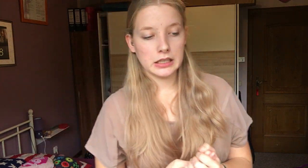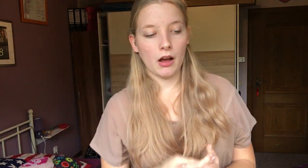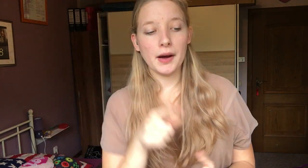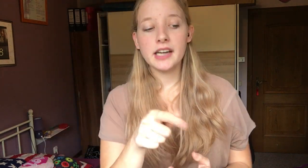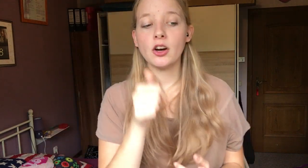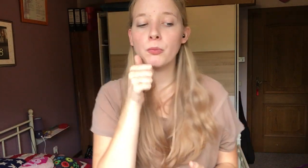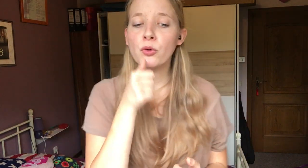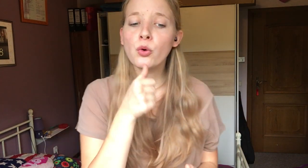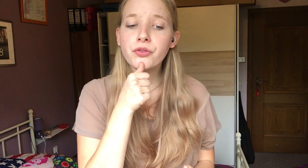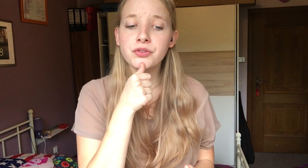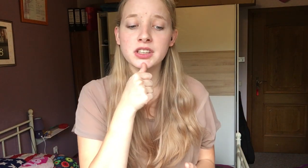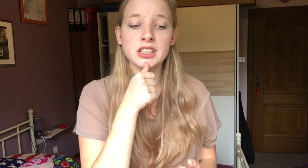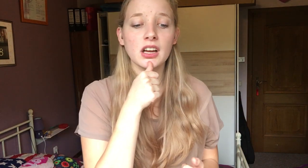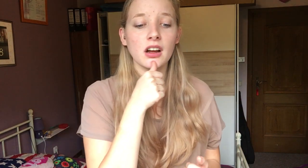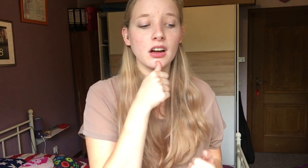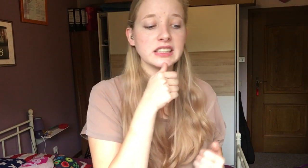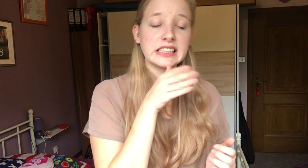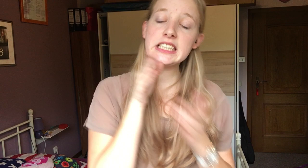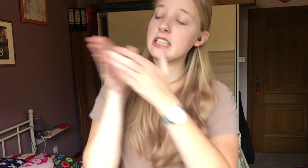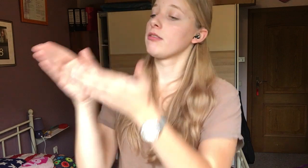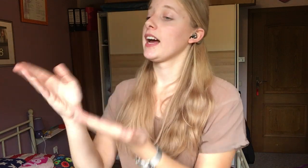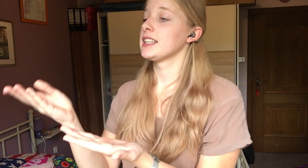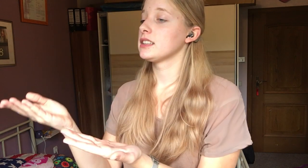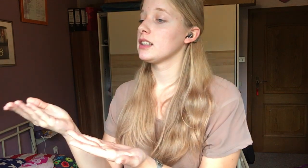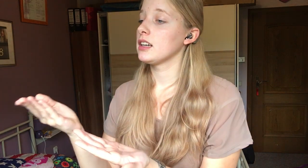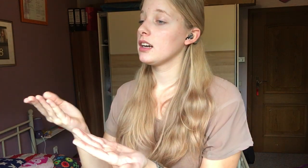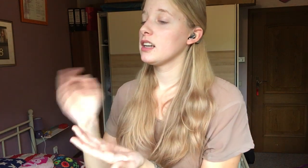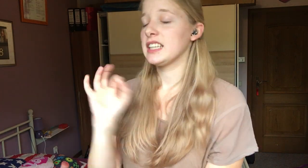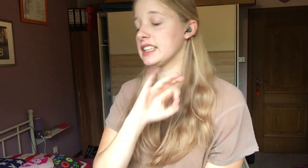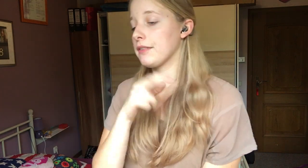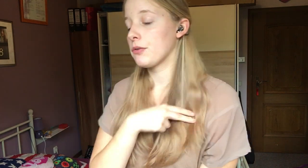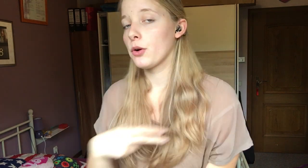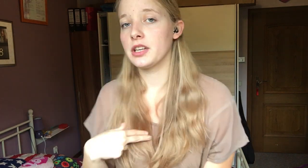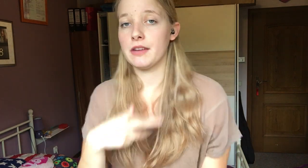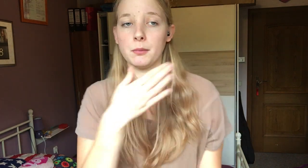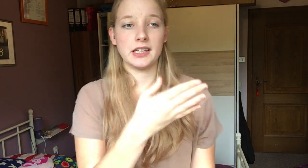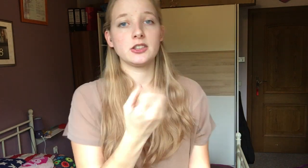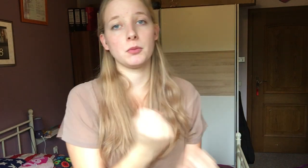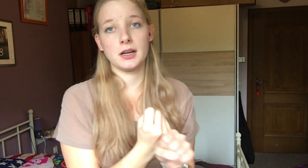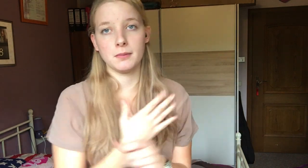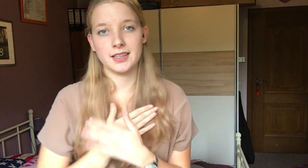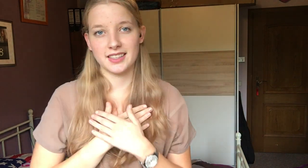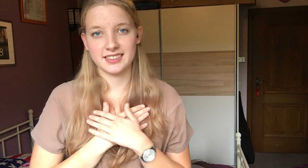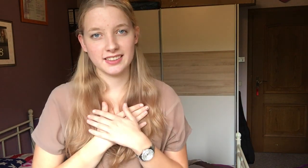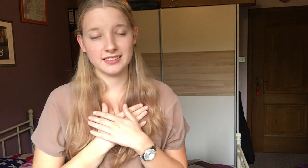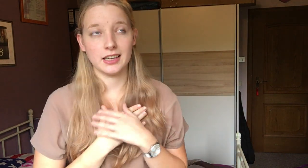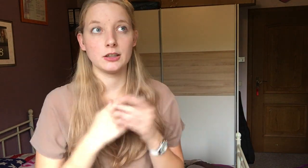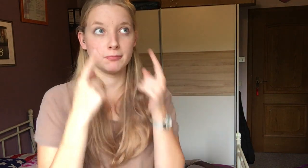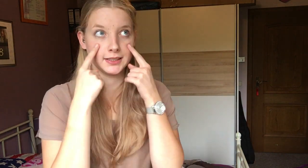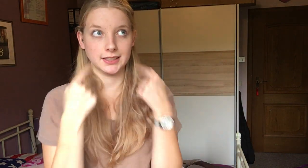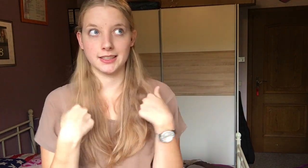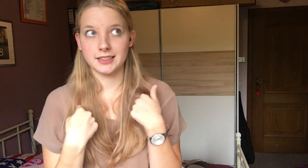Aber halt auch in beruflicher Sichtweise ist das sehr von Vorteil, wenn man das schon mal gemacht hat, in meiner Sicht.